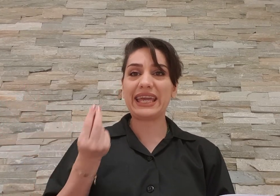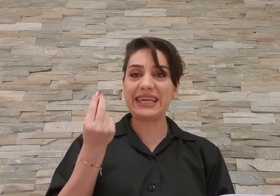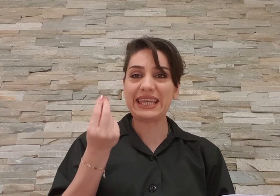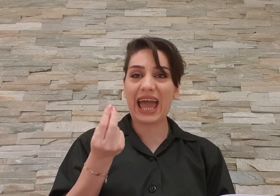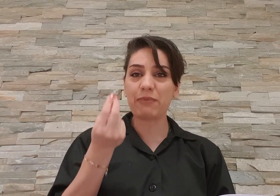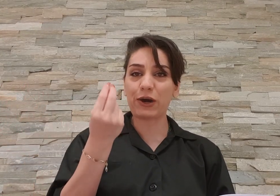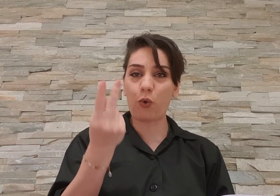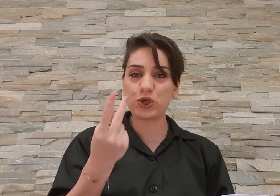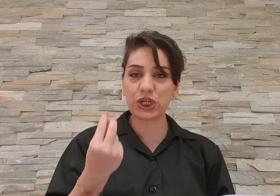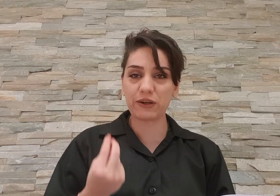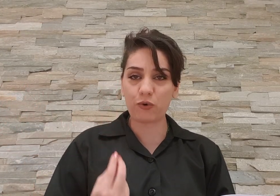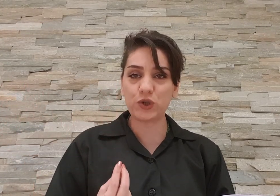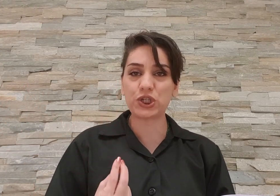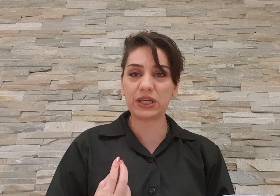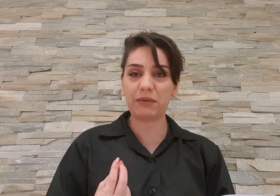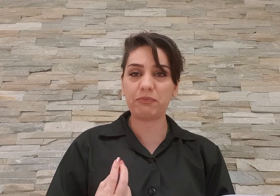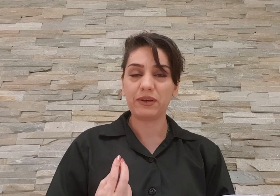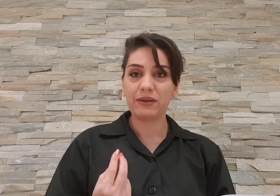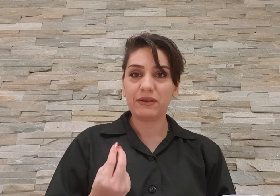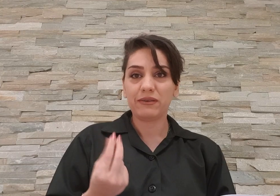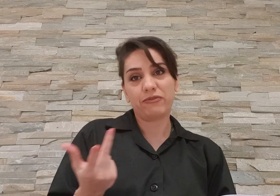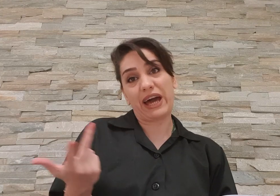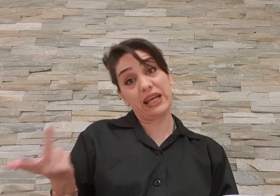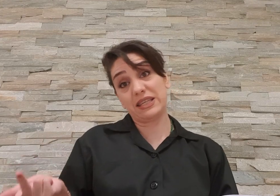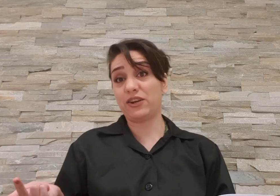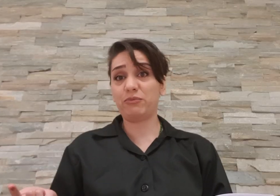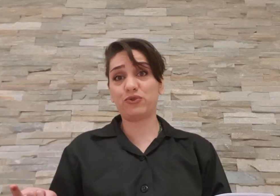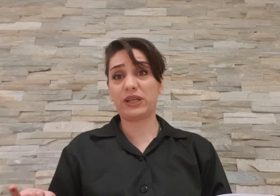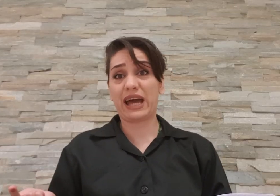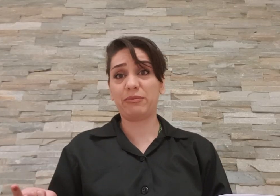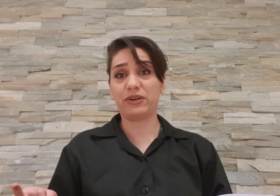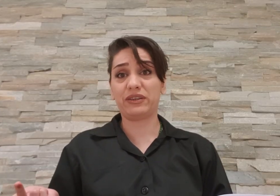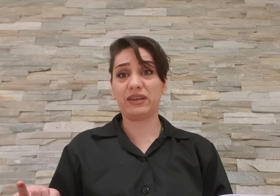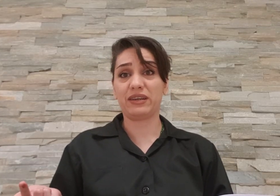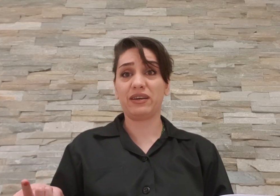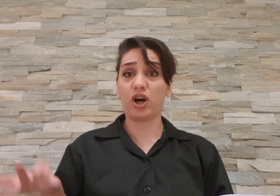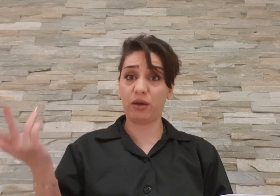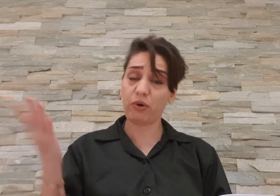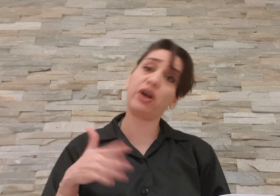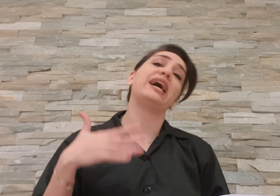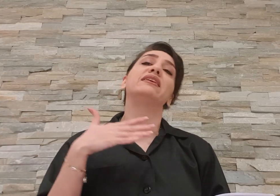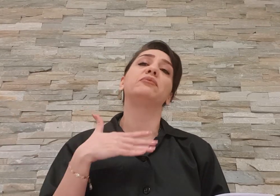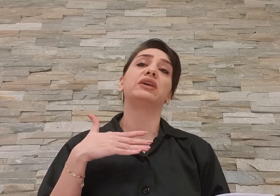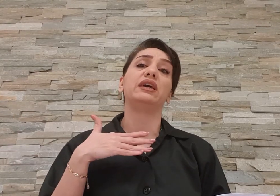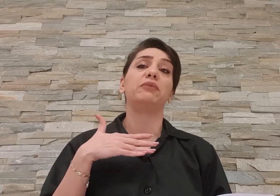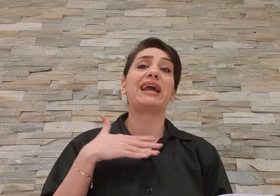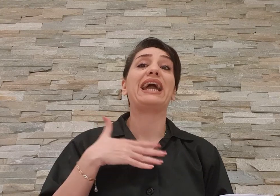این همه خوشگل خوشتیب فقط از ایران میتونه در بیاد دیگه حالا ما کاری نداریم که این برای